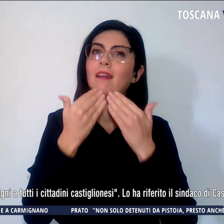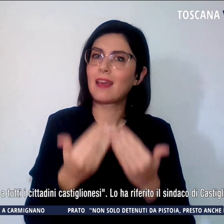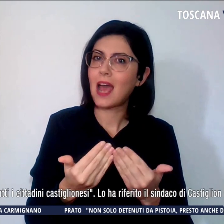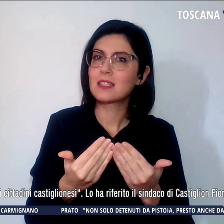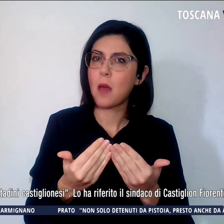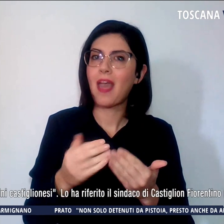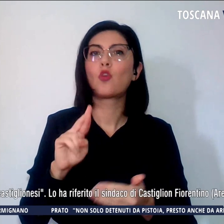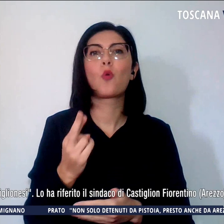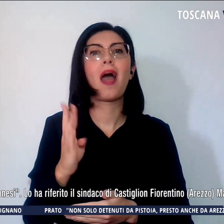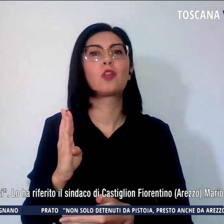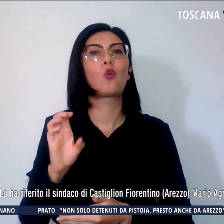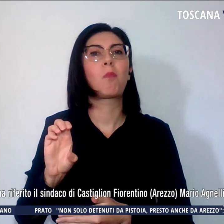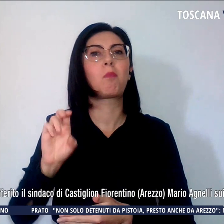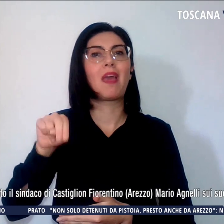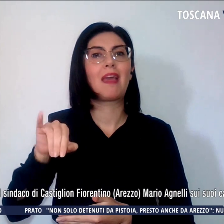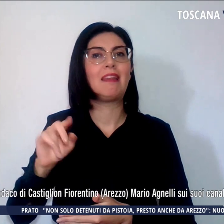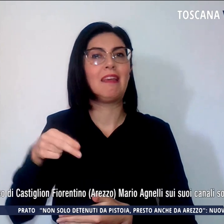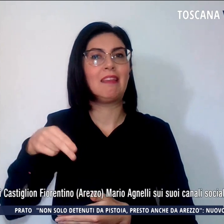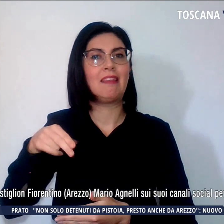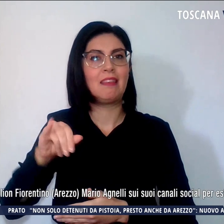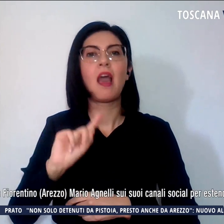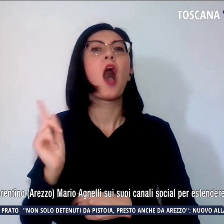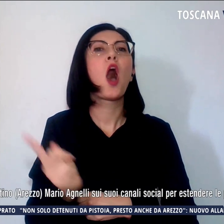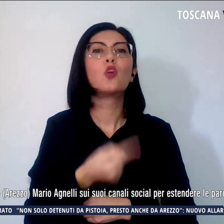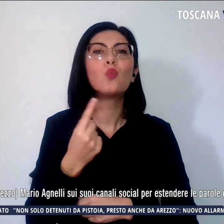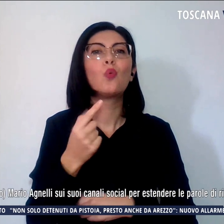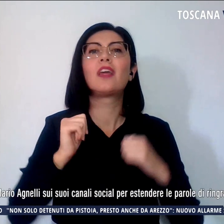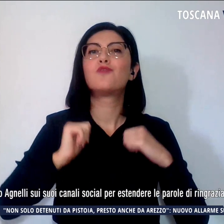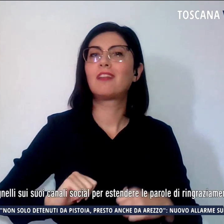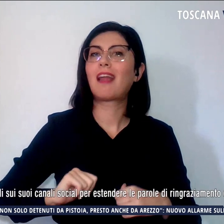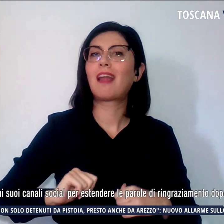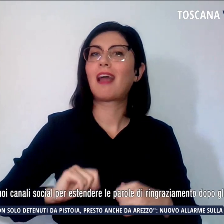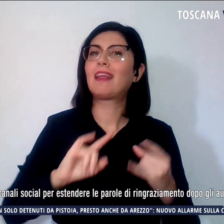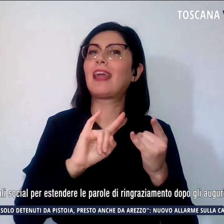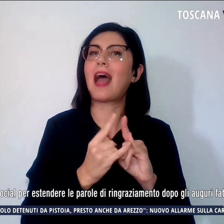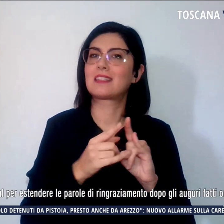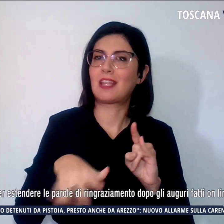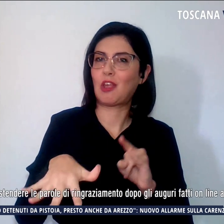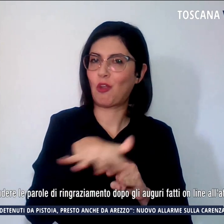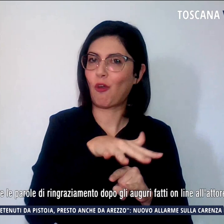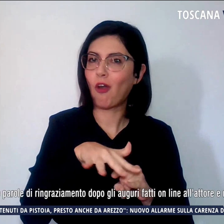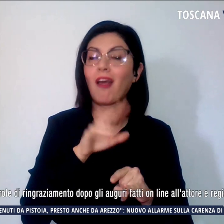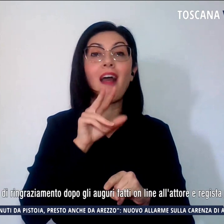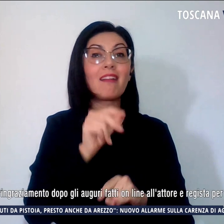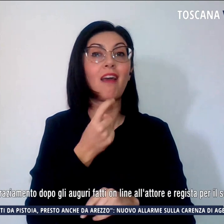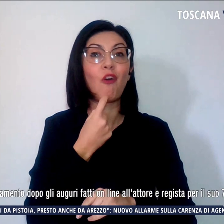Roberto Benigni a tutti i cittadini castiglionesi. Lo ha riferito il sindaco di